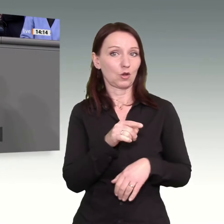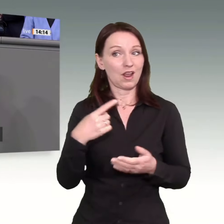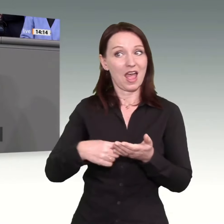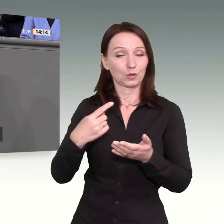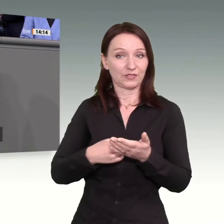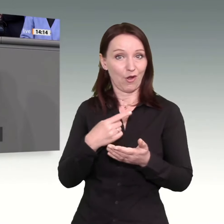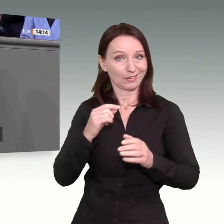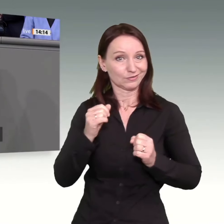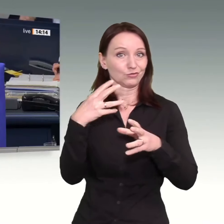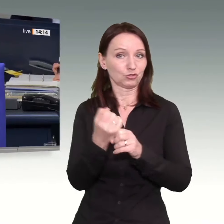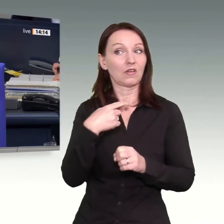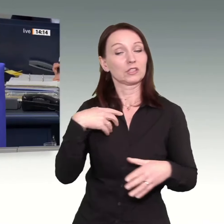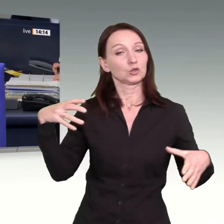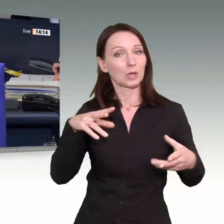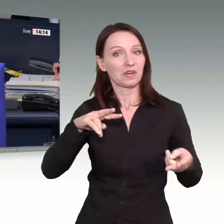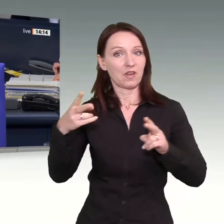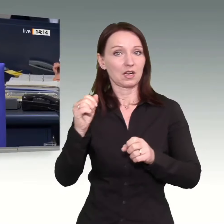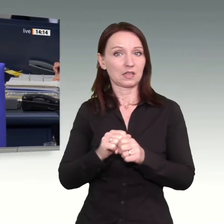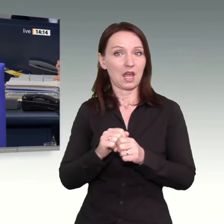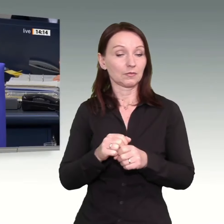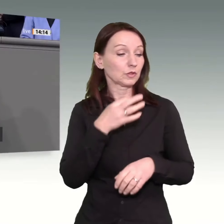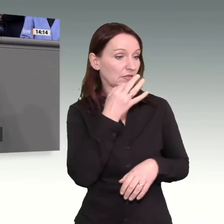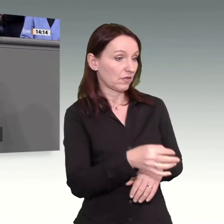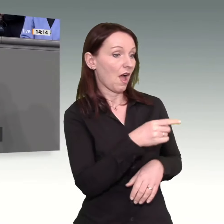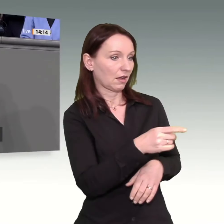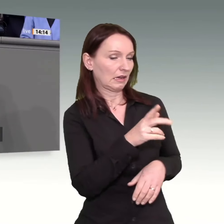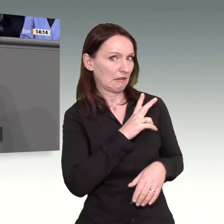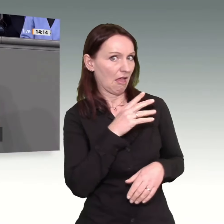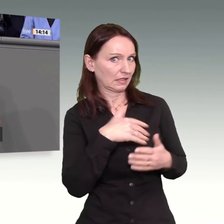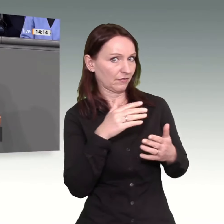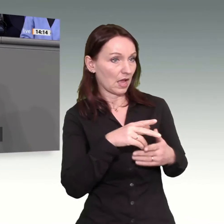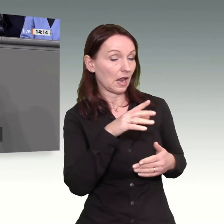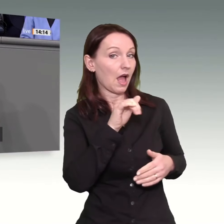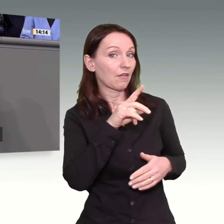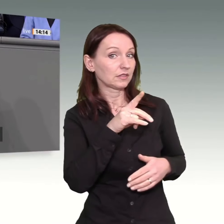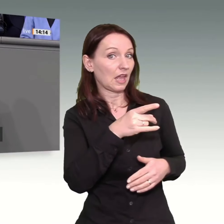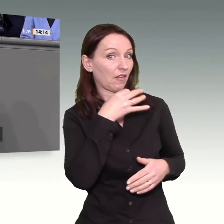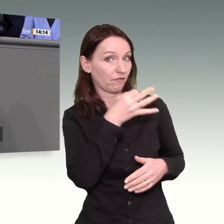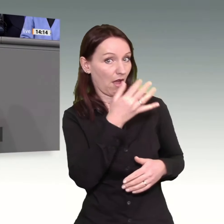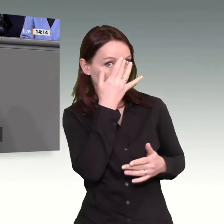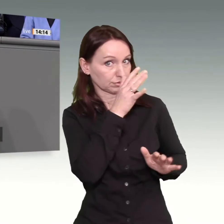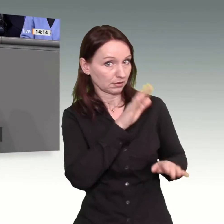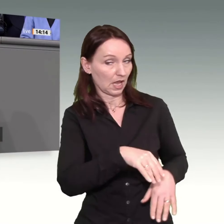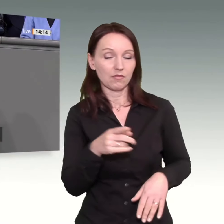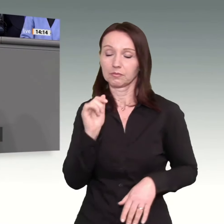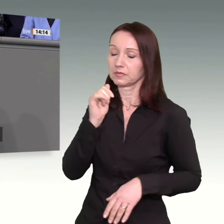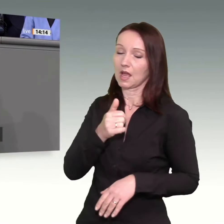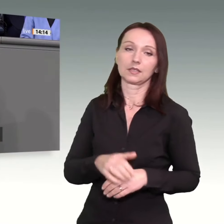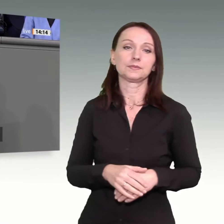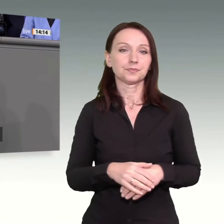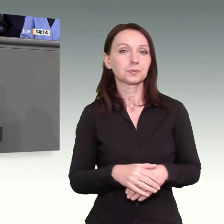vor den drei Dingen möchten Sie eine Zwischentrage aus der AfD-Fraktion zulassen? Bitte schön. Erstens. Ökologie und Soziales müssen Hand